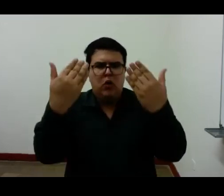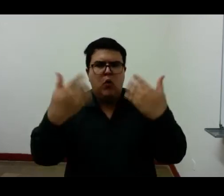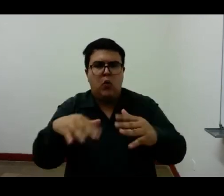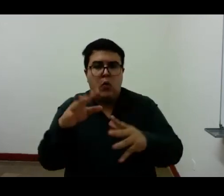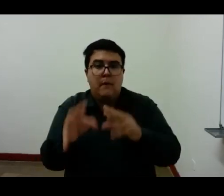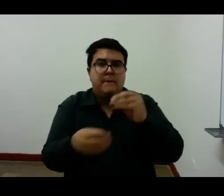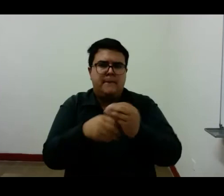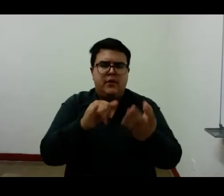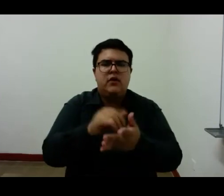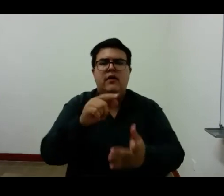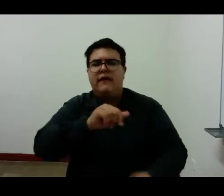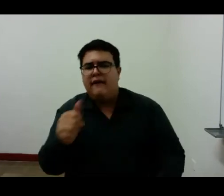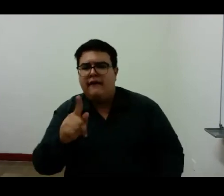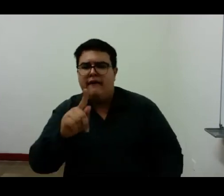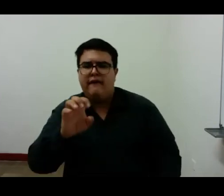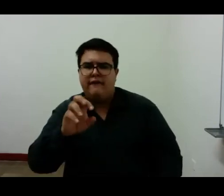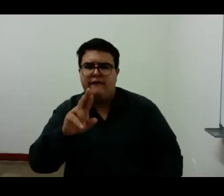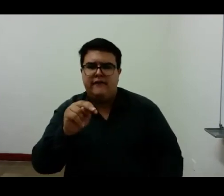Fernando Pessoa